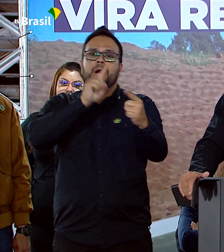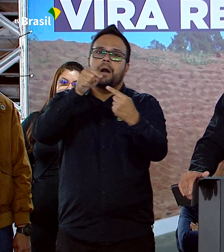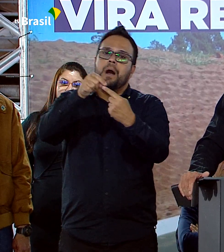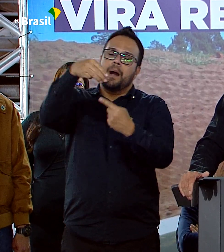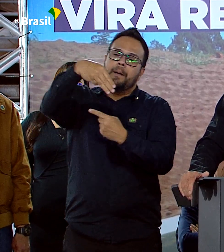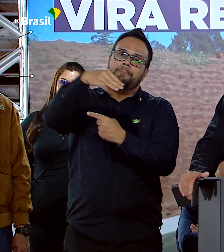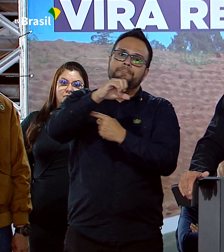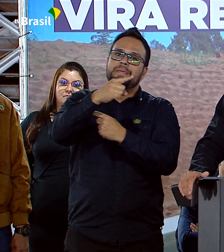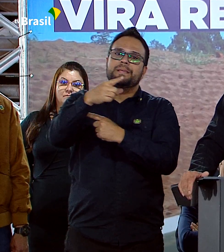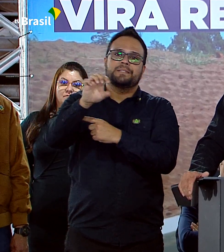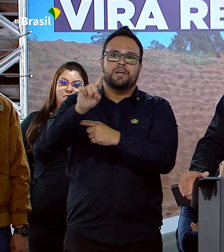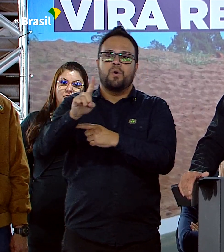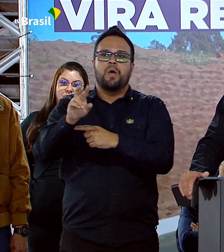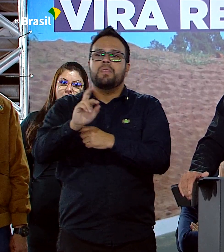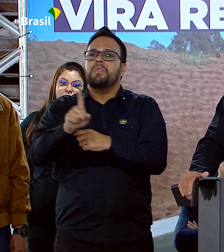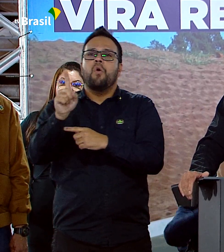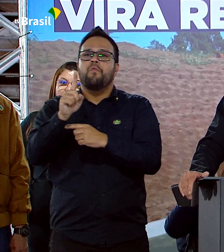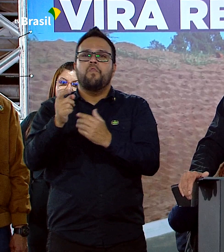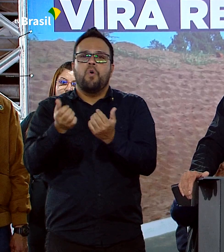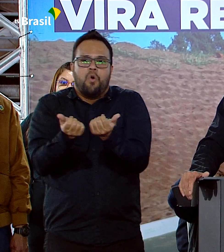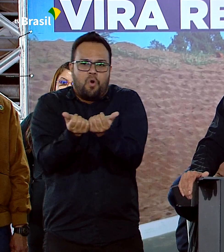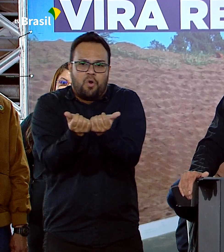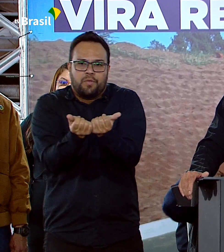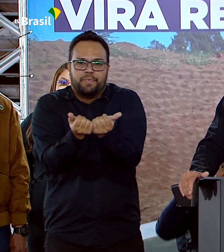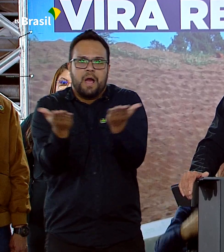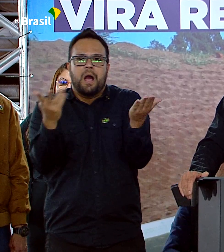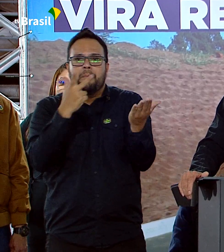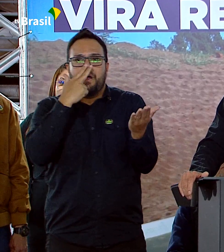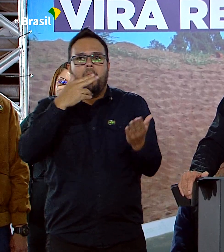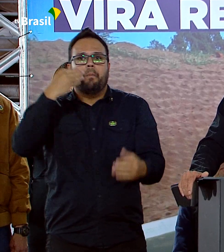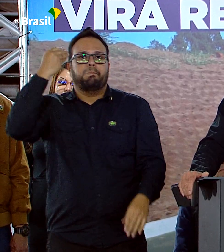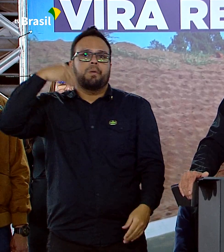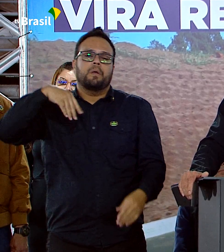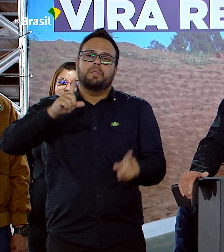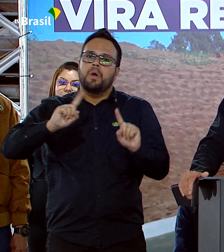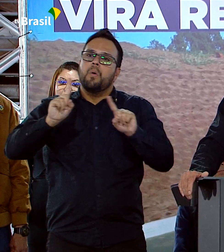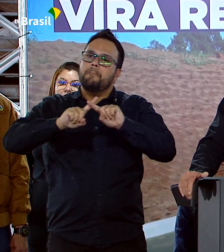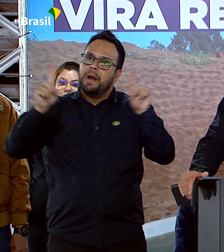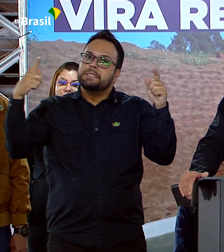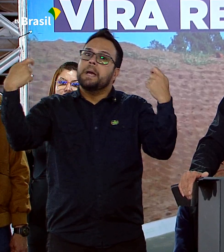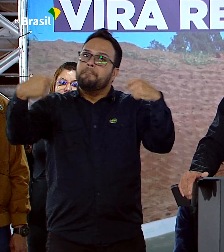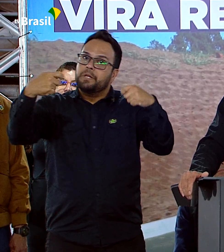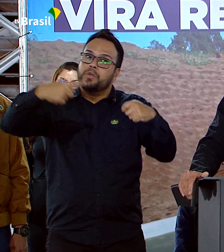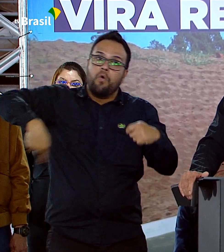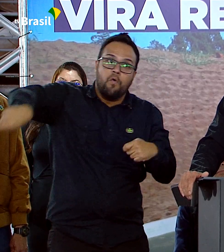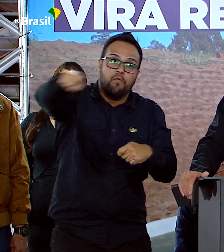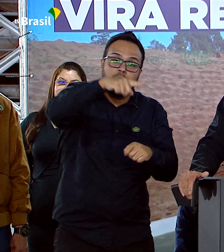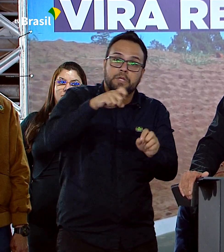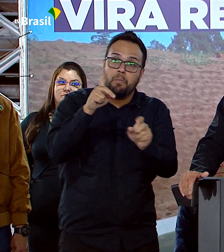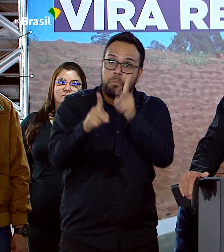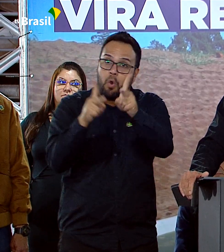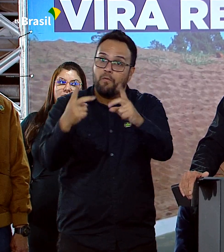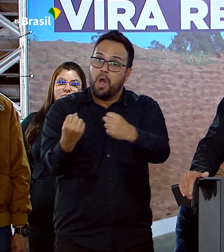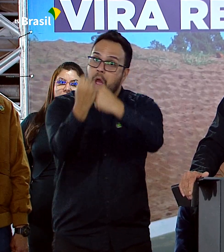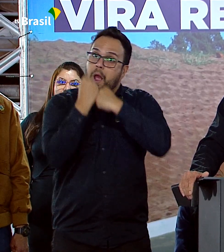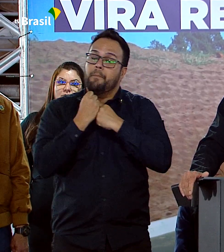vou decepcioná-los. Mas preciso de vocês. Ao meu lado. E não é...